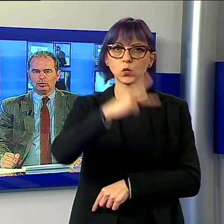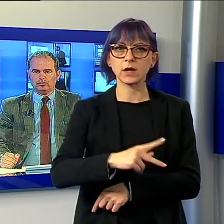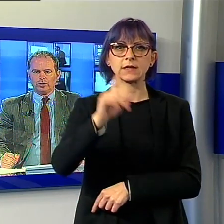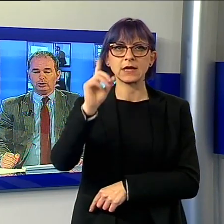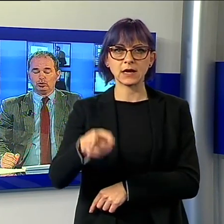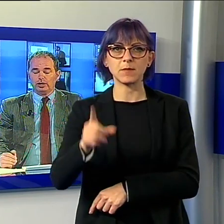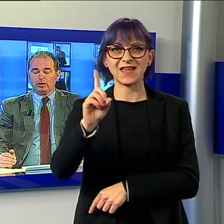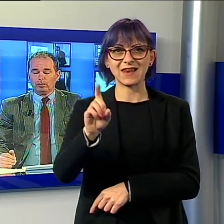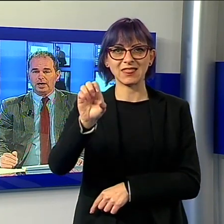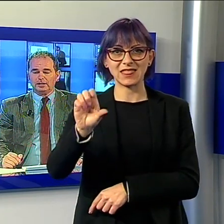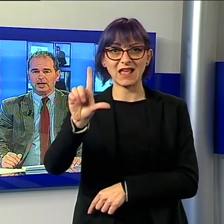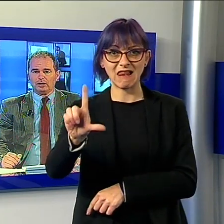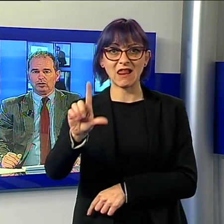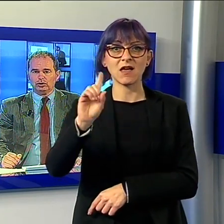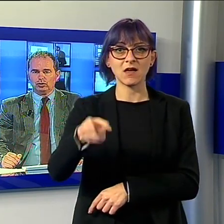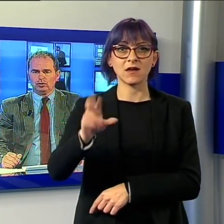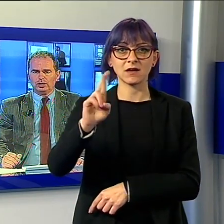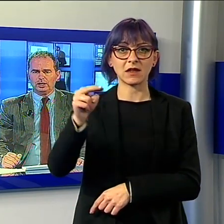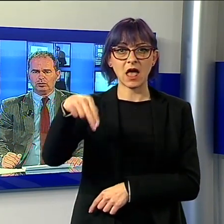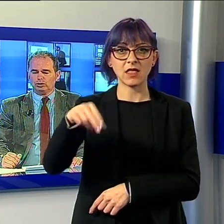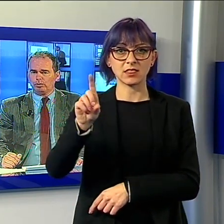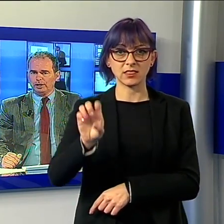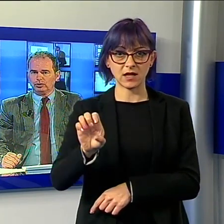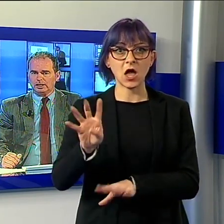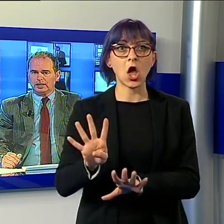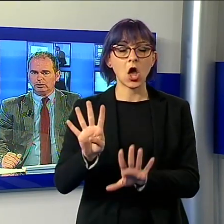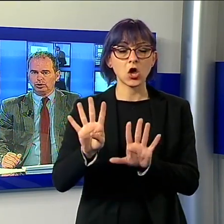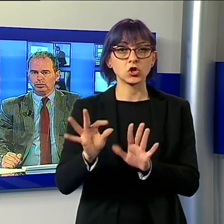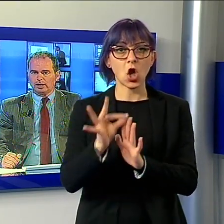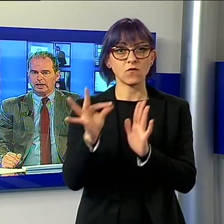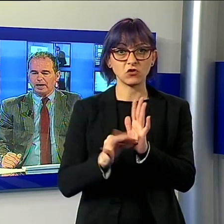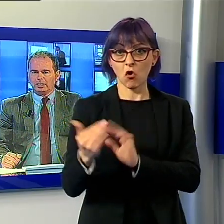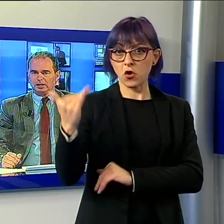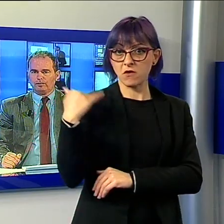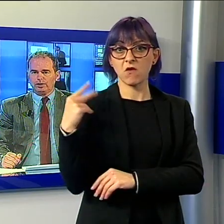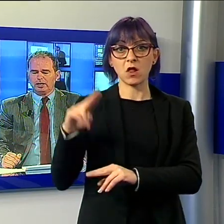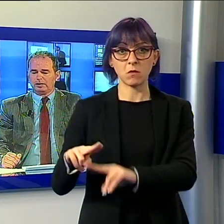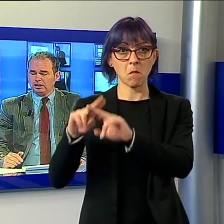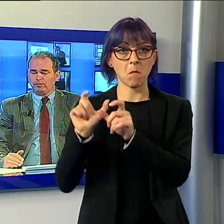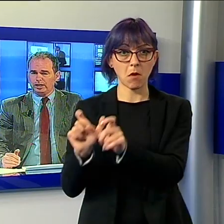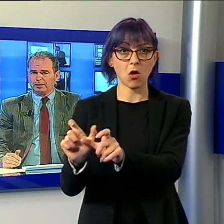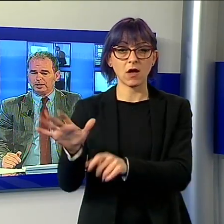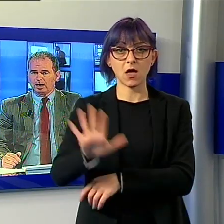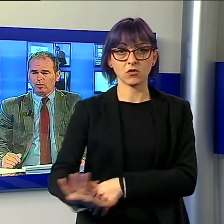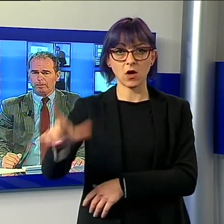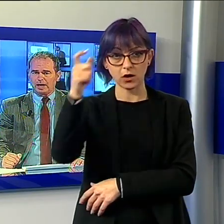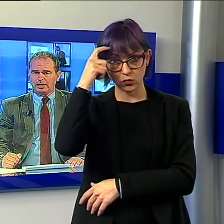di fermo in Turchia ormai da nove giorni. Questo pomeriggio del grande è riuscito a chiamare telefonicamente la compagna